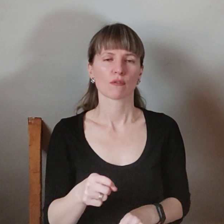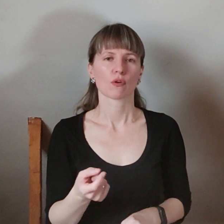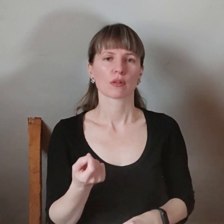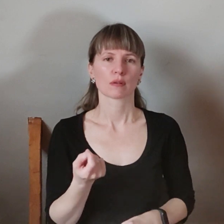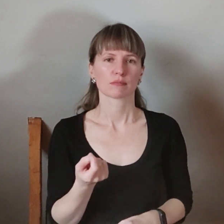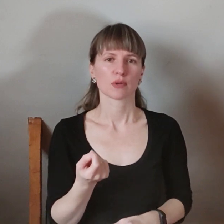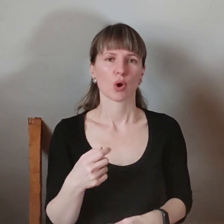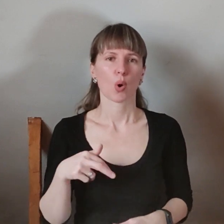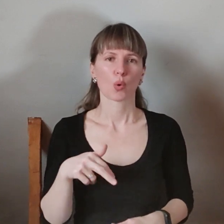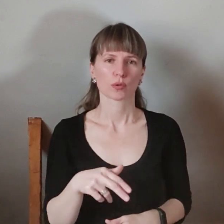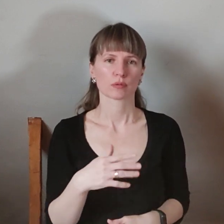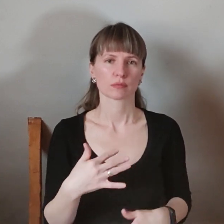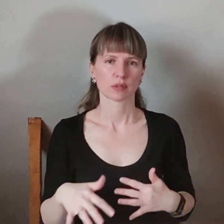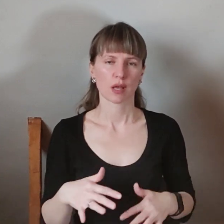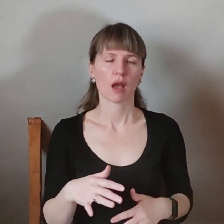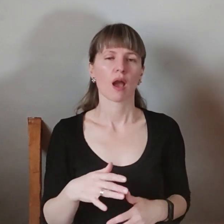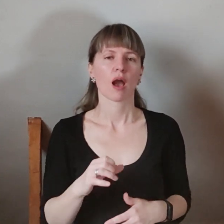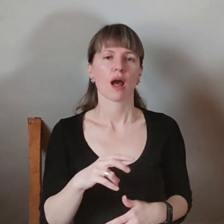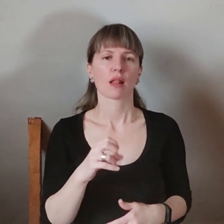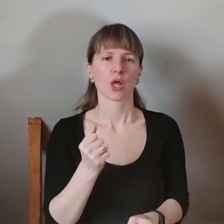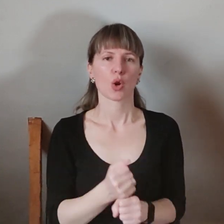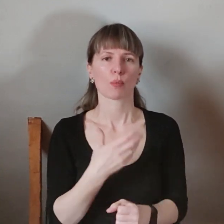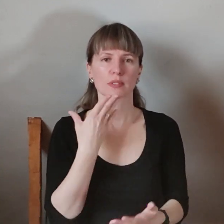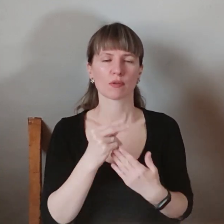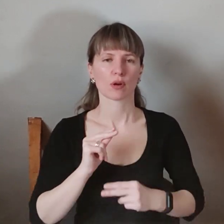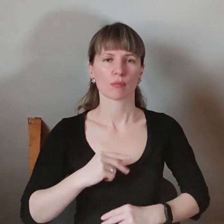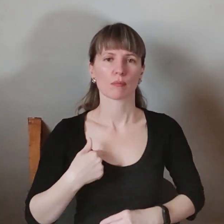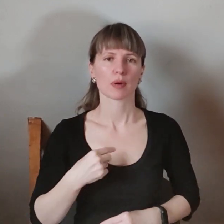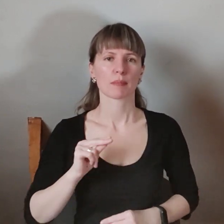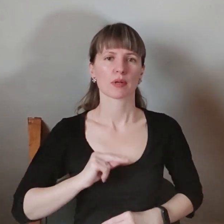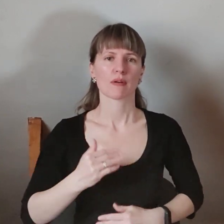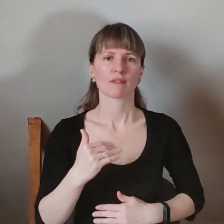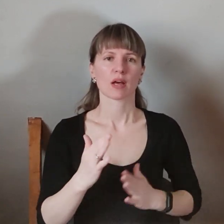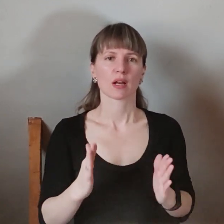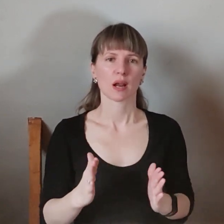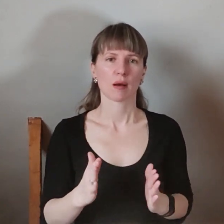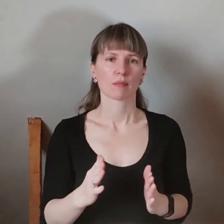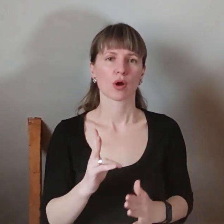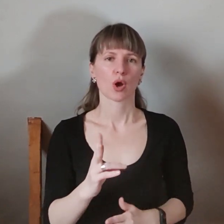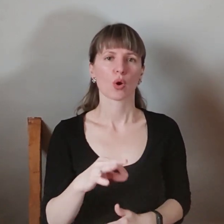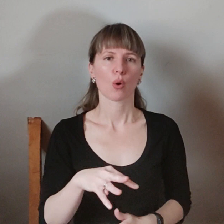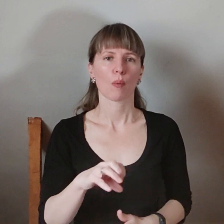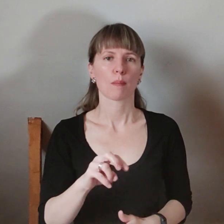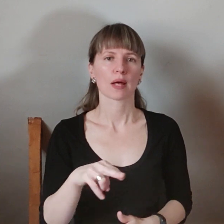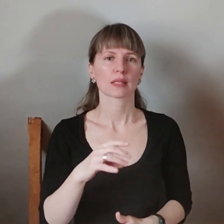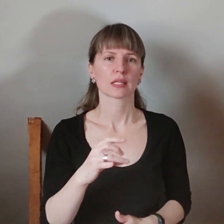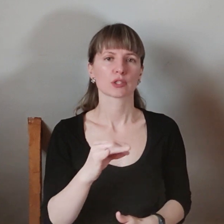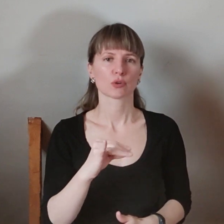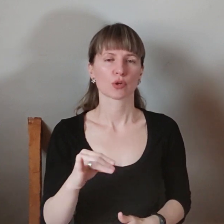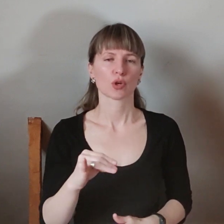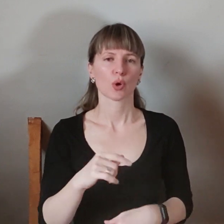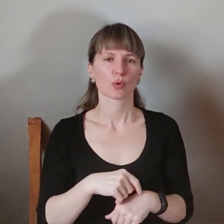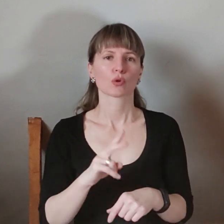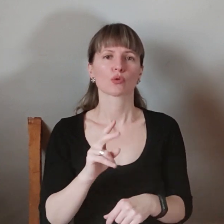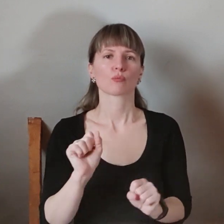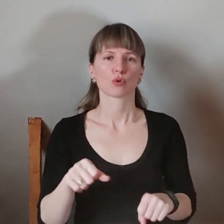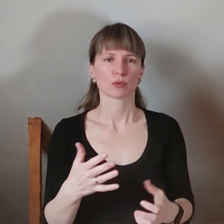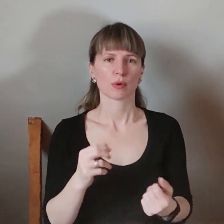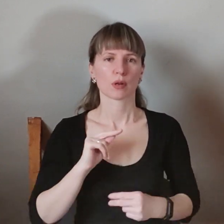ходить, але робить свою роботу. Ми працюємо в рамках комендантської години. Хто може брати додому роботу, забирає